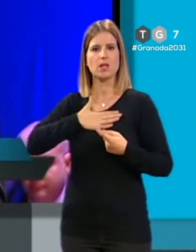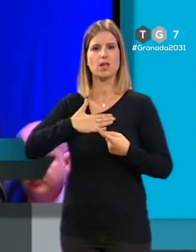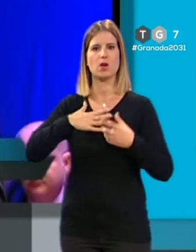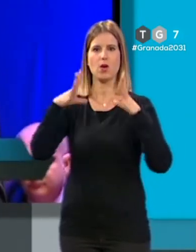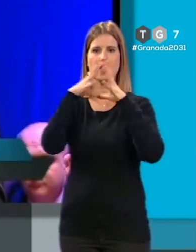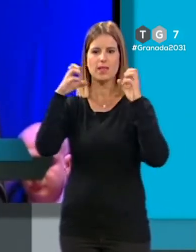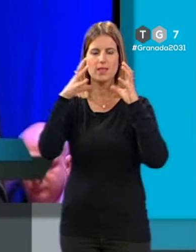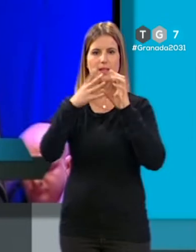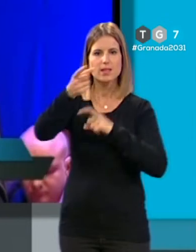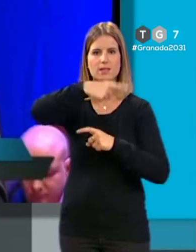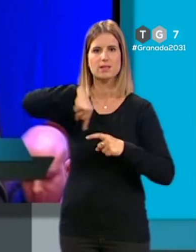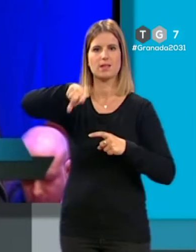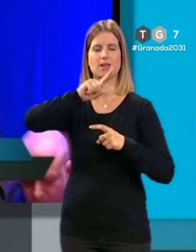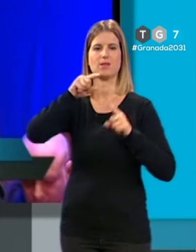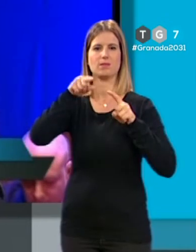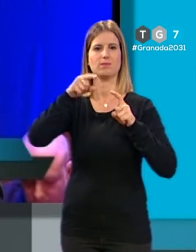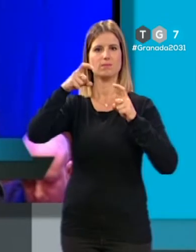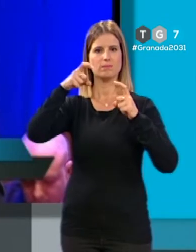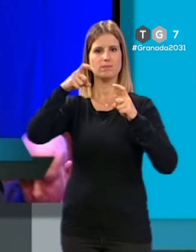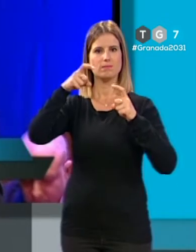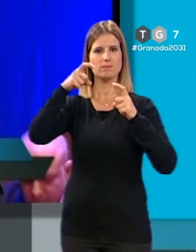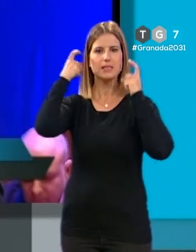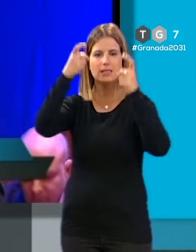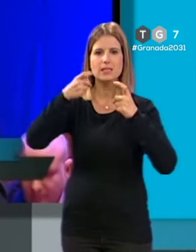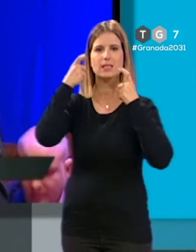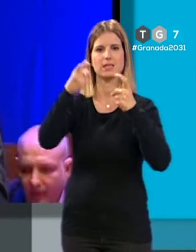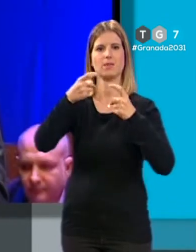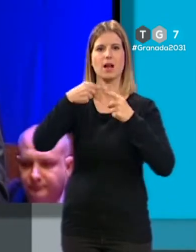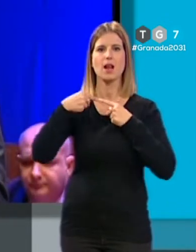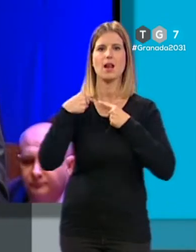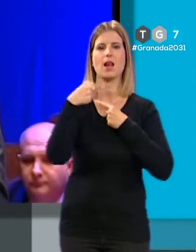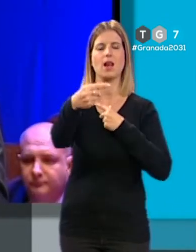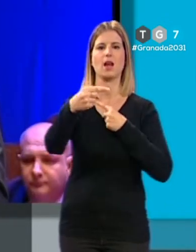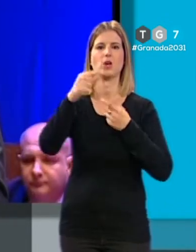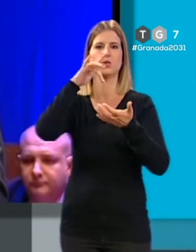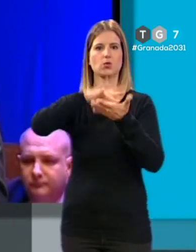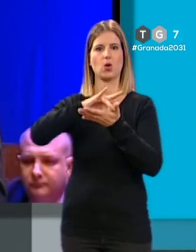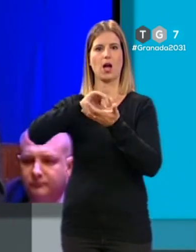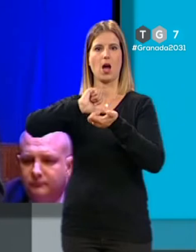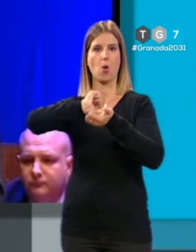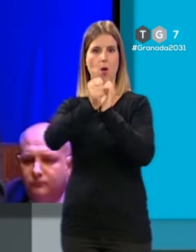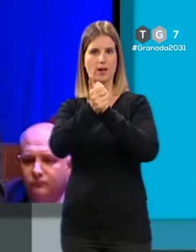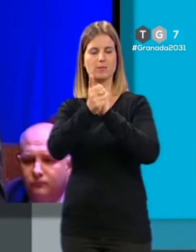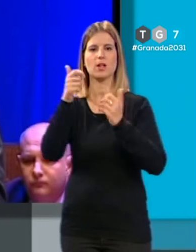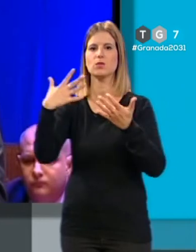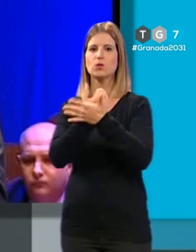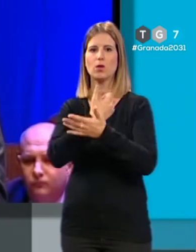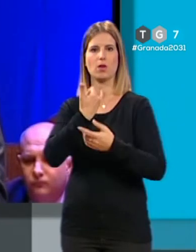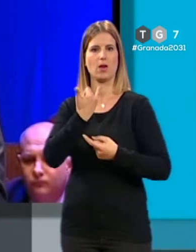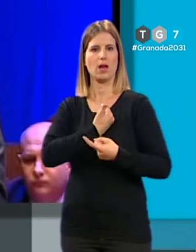en esta intensidad y densidad del tiempo cuaresmal que todos tengamos una